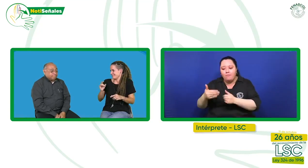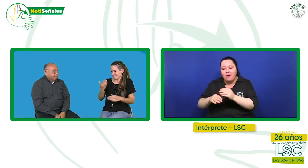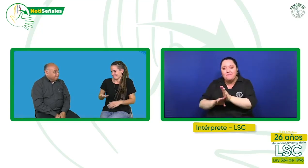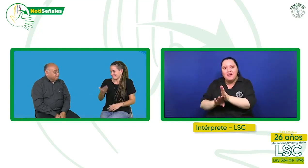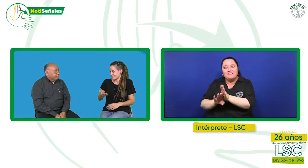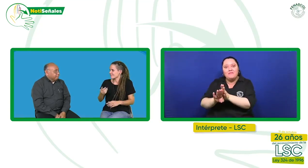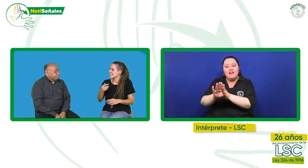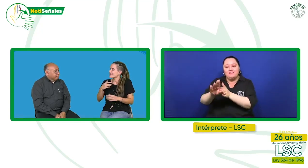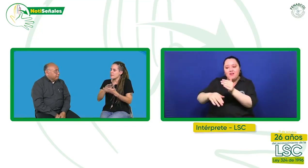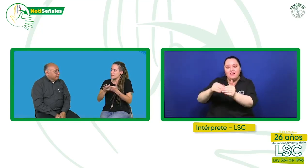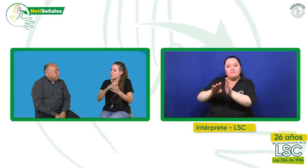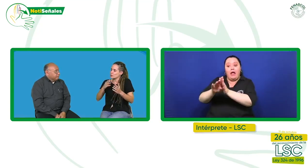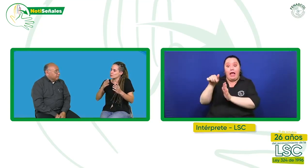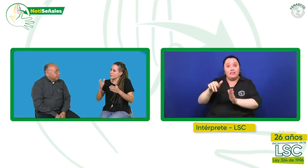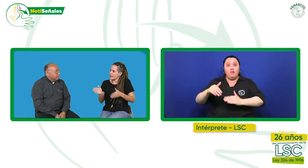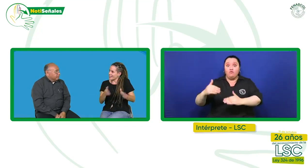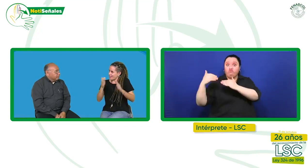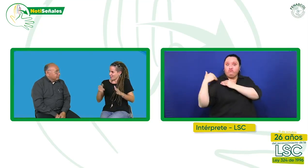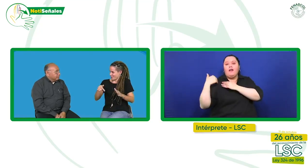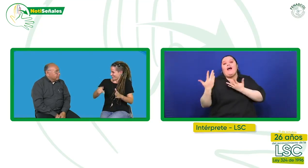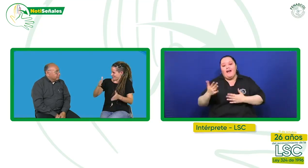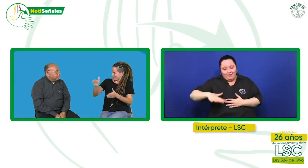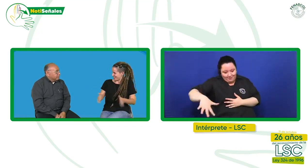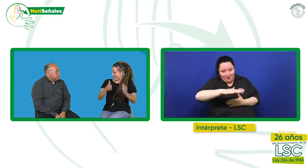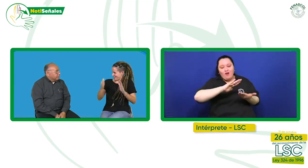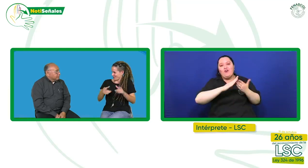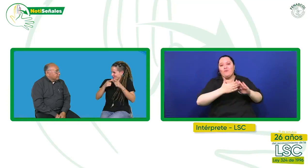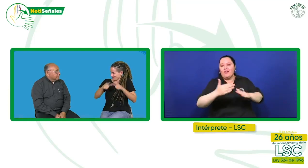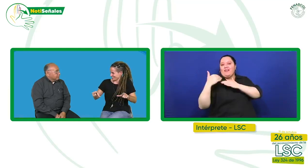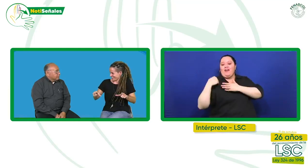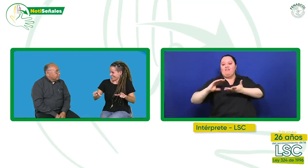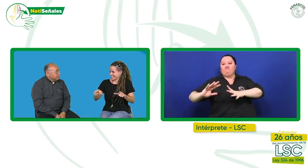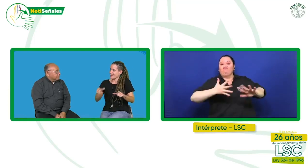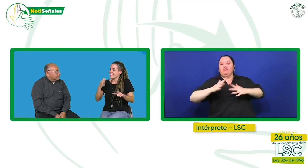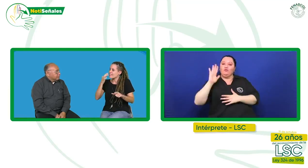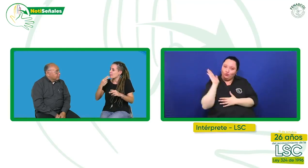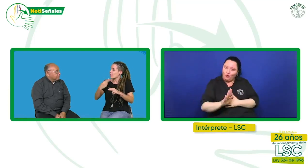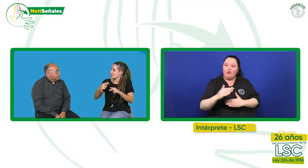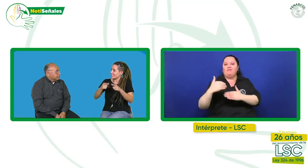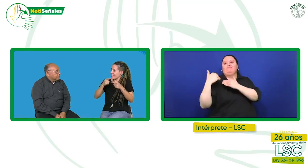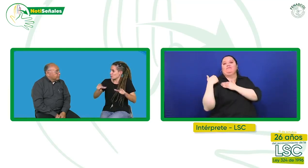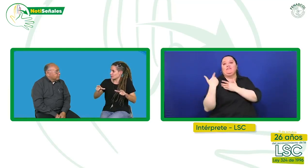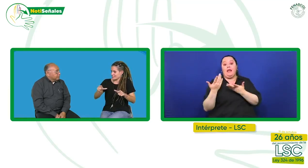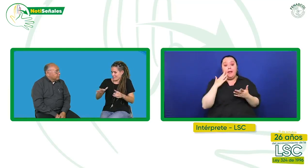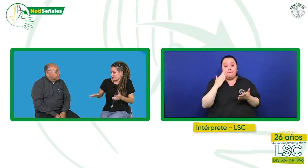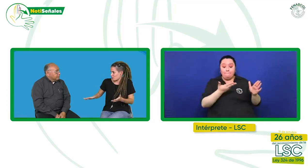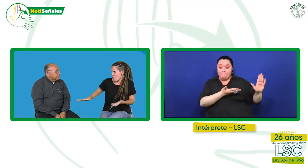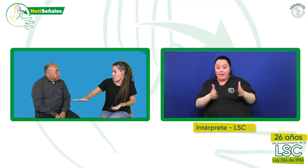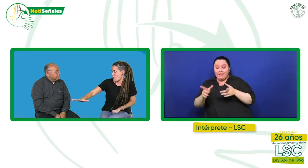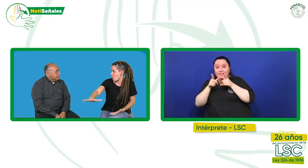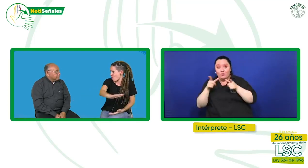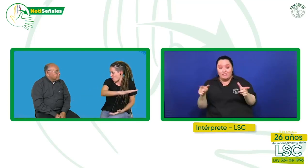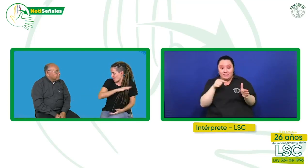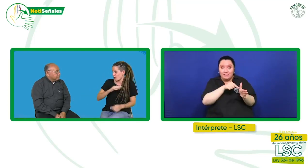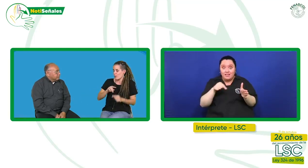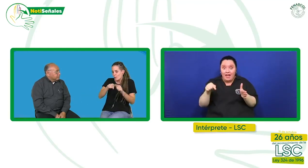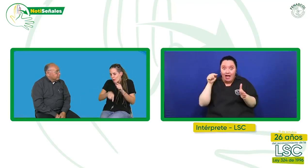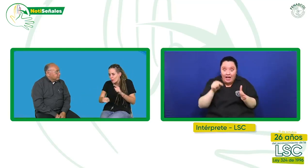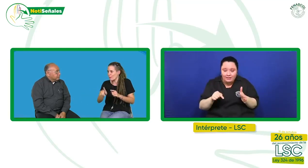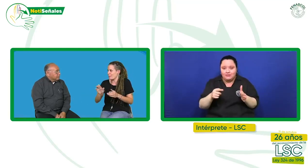responsabilidad es de la comunidad signante. La planificación lingüística y política lingüística